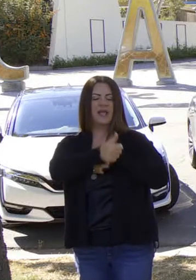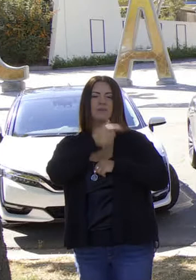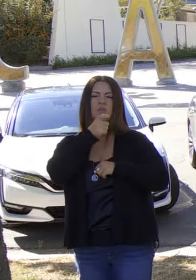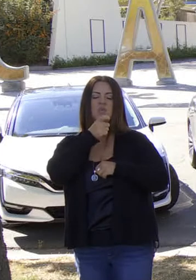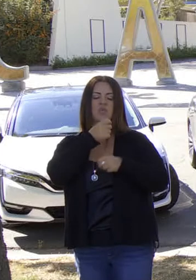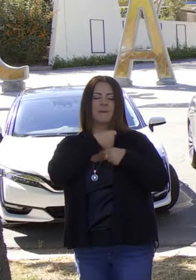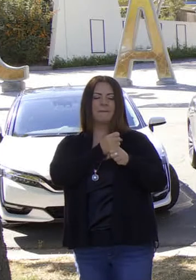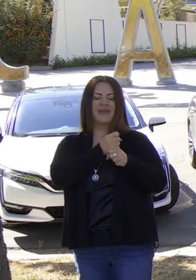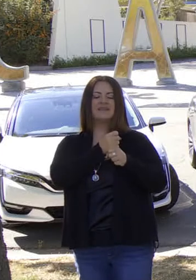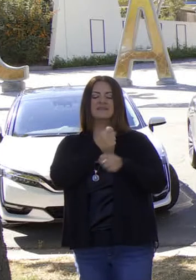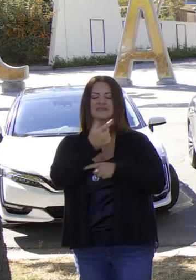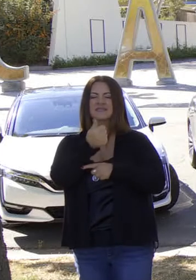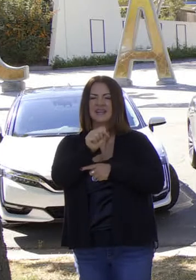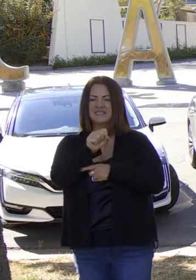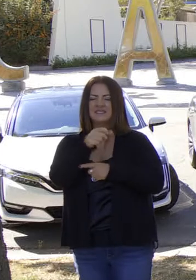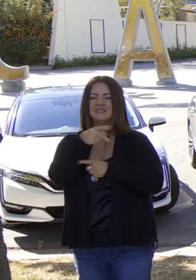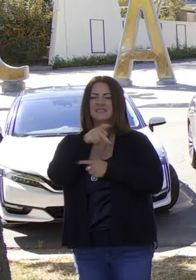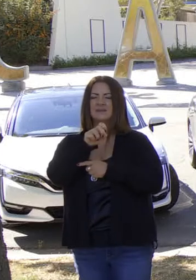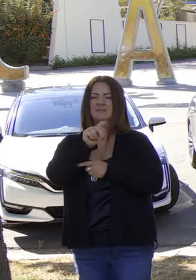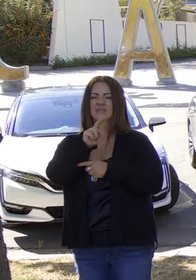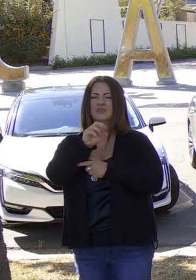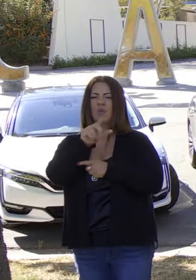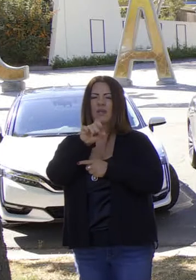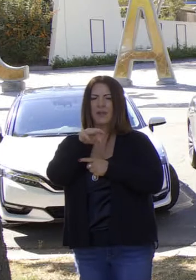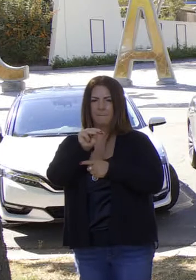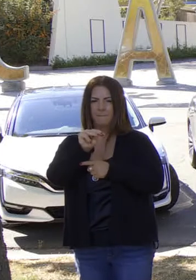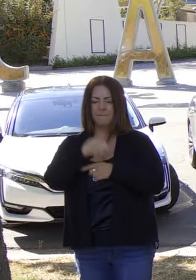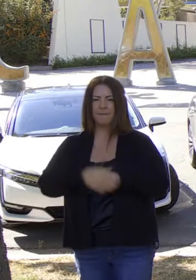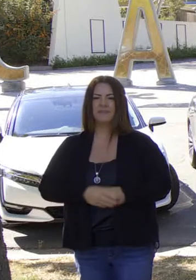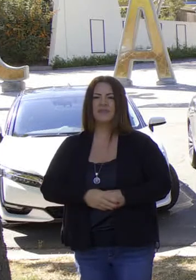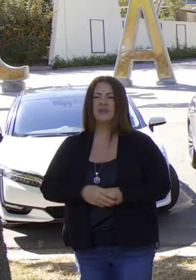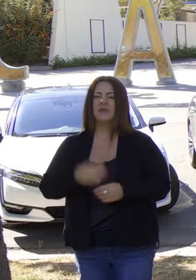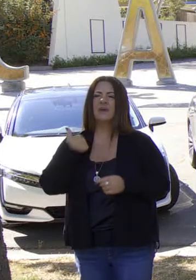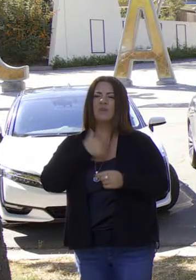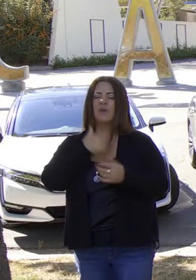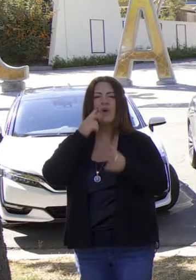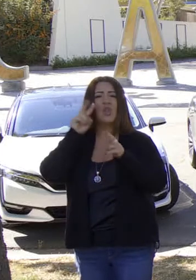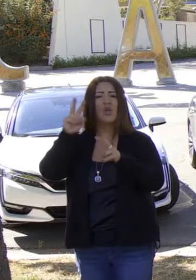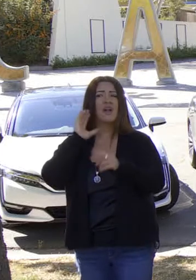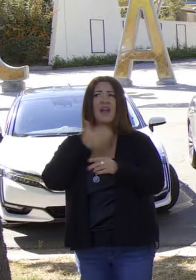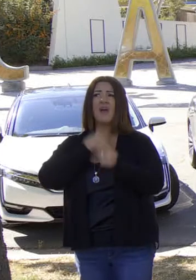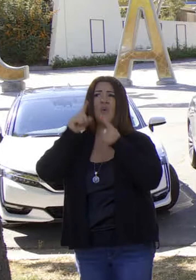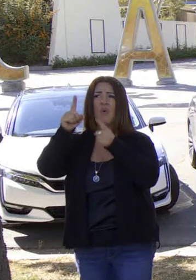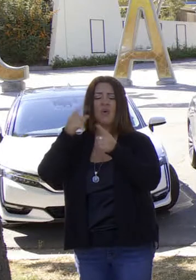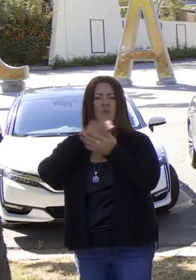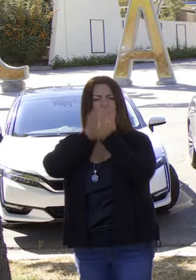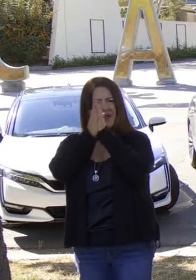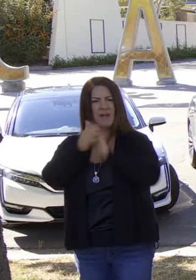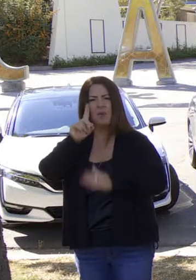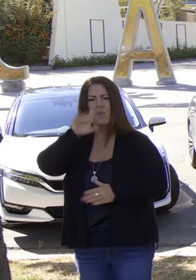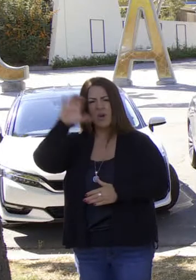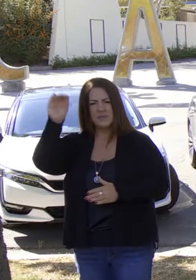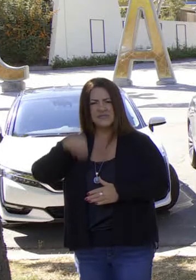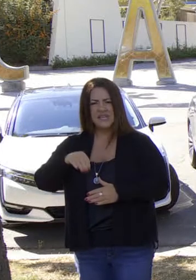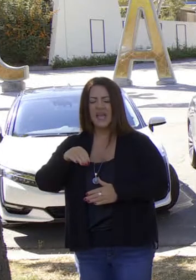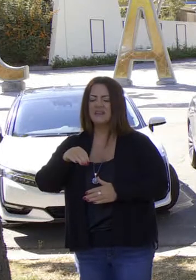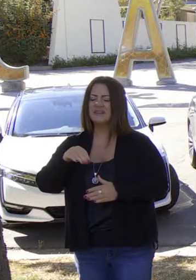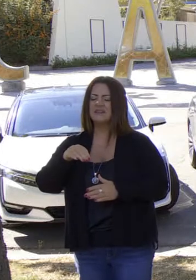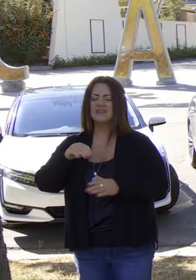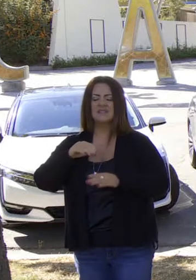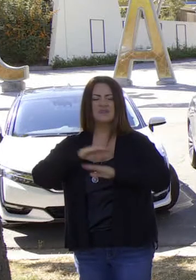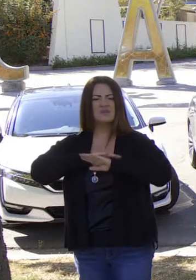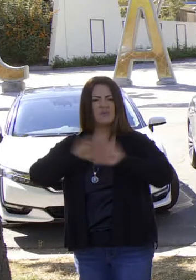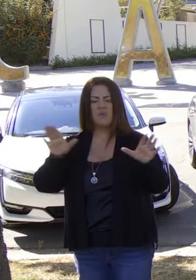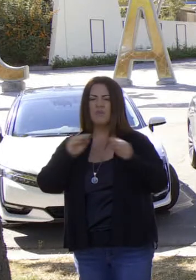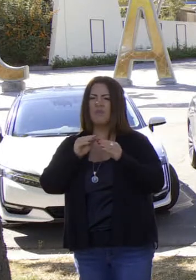combustibles de petróleo. Por consecuencia, cuando tratamos de lograr los objetivos audaces de llegar a 100 por ciento